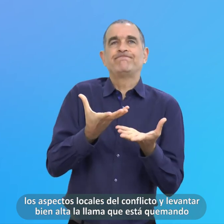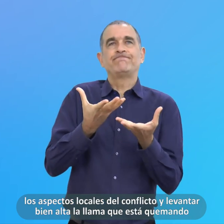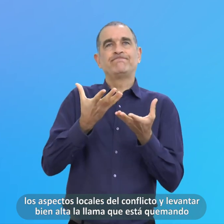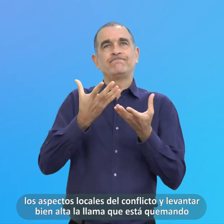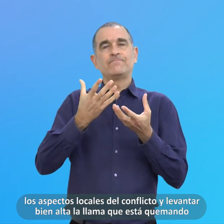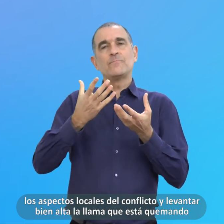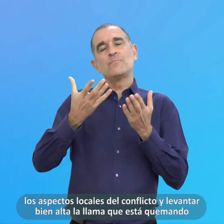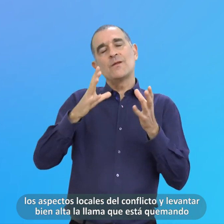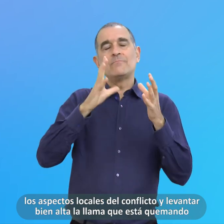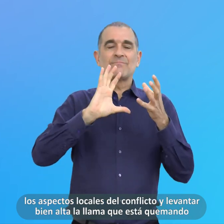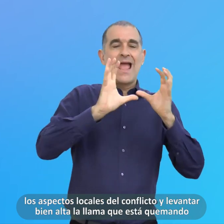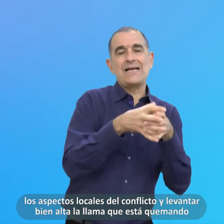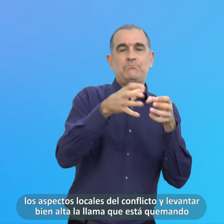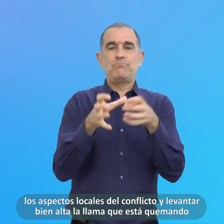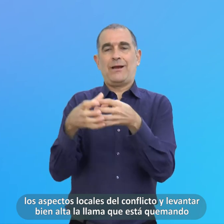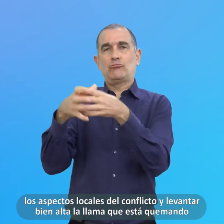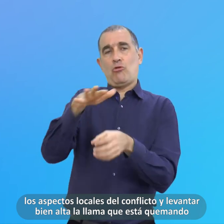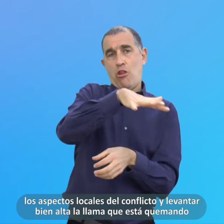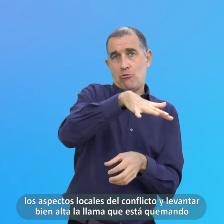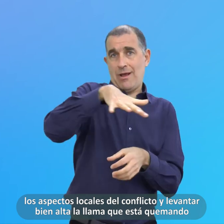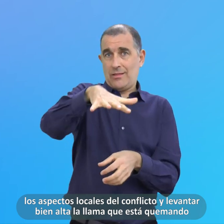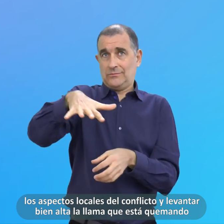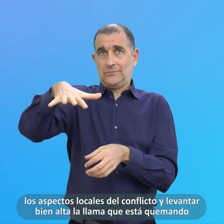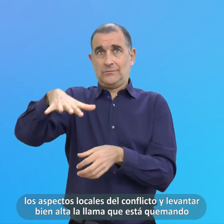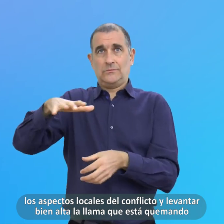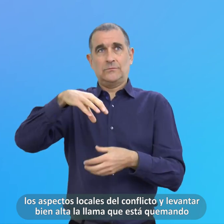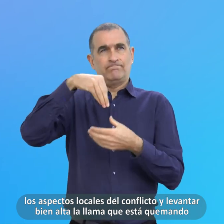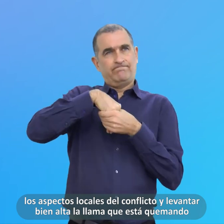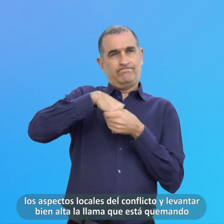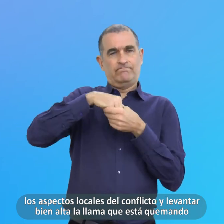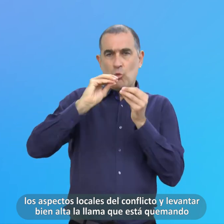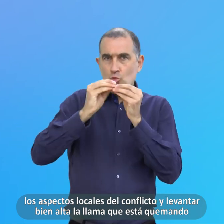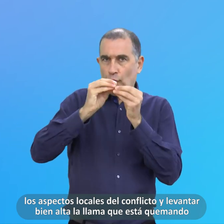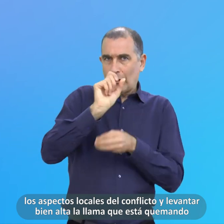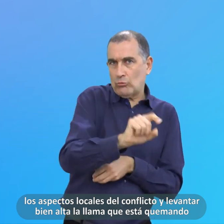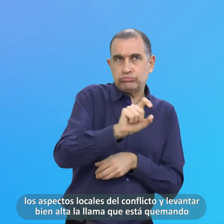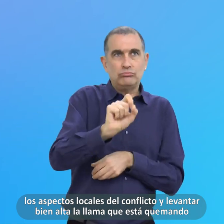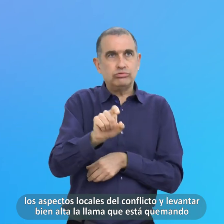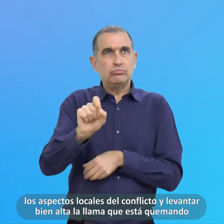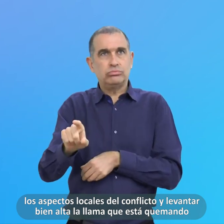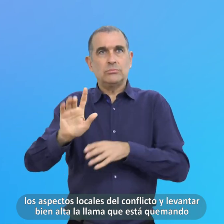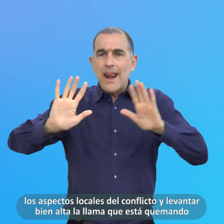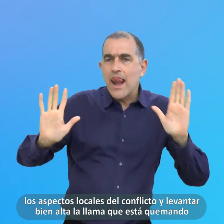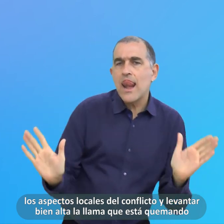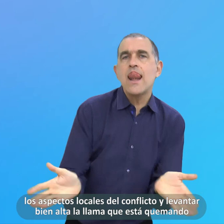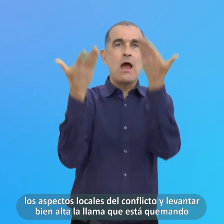Los Aspectos Locales Del Conflicto Y Levantar Bien